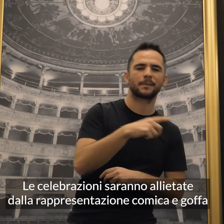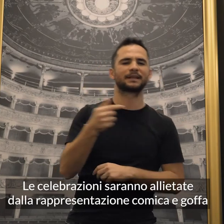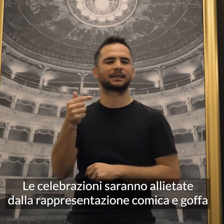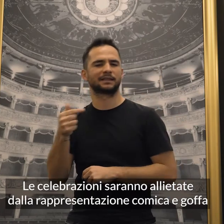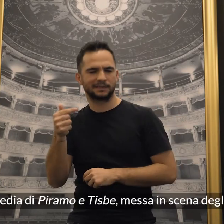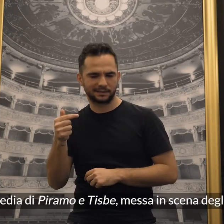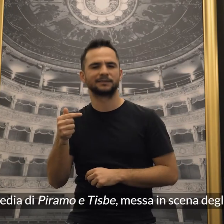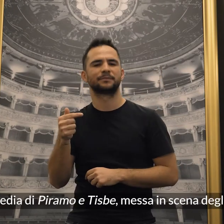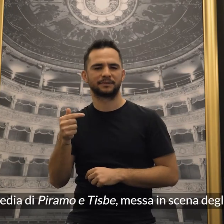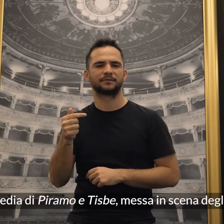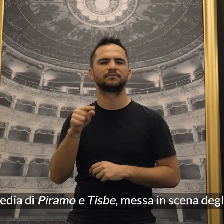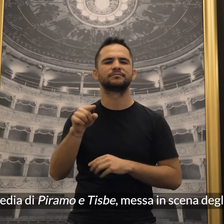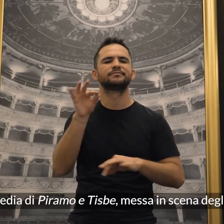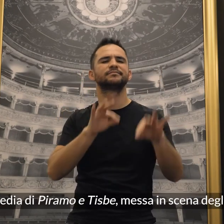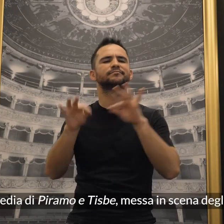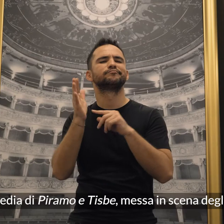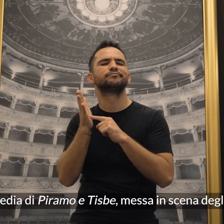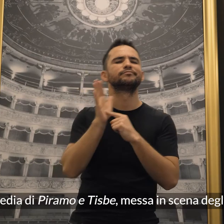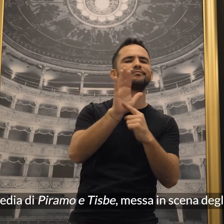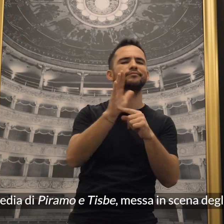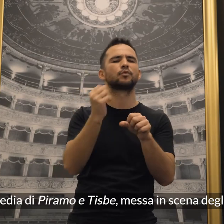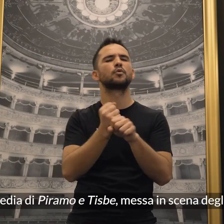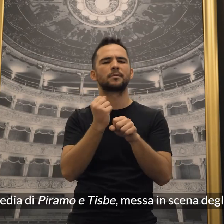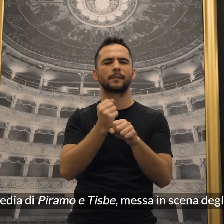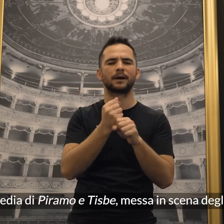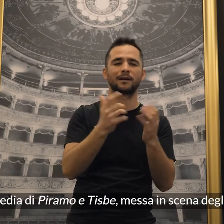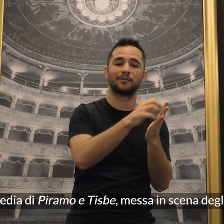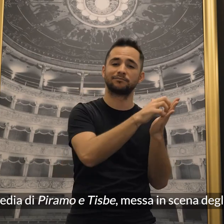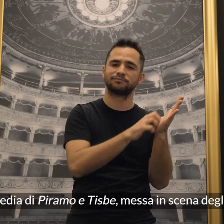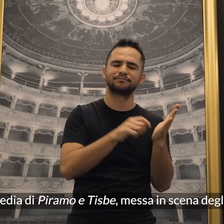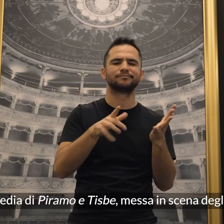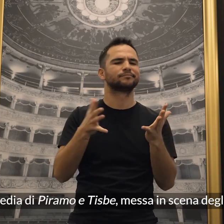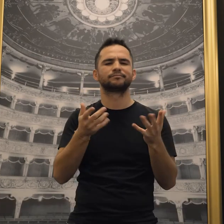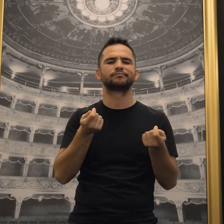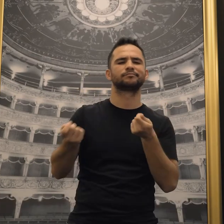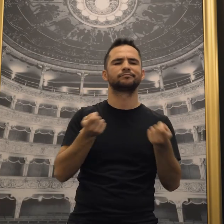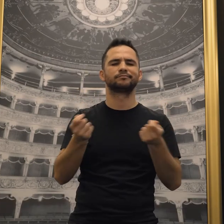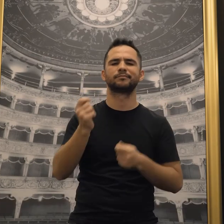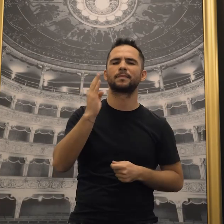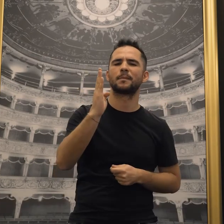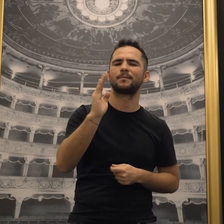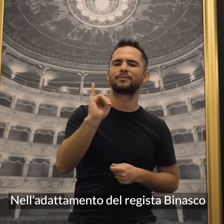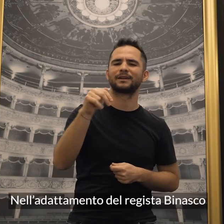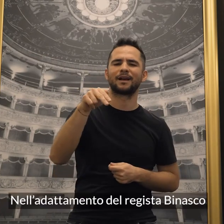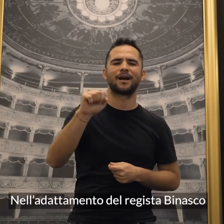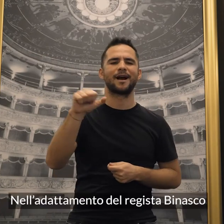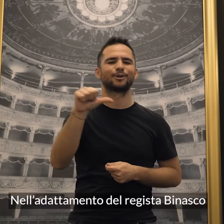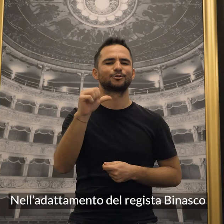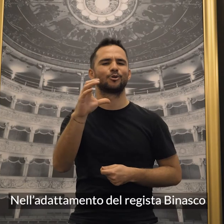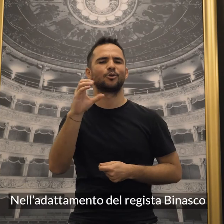e goffa della tragedia di Piramo e Tisbe, messa in scena dagli operai. Nell'adattamento del regista